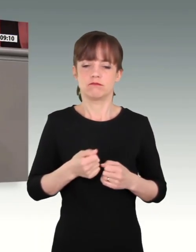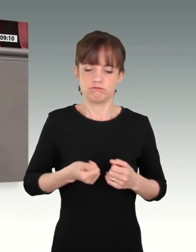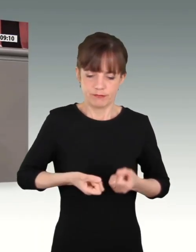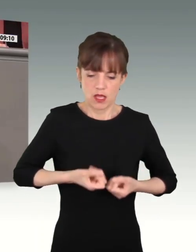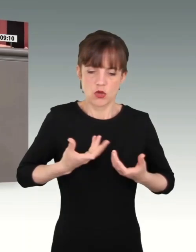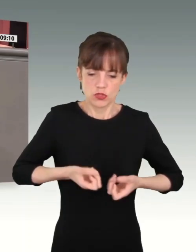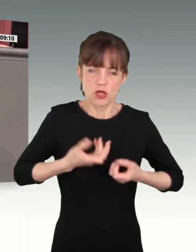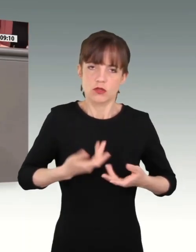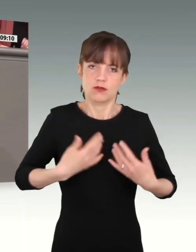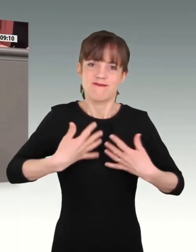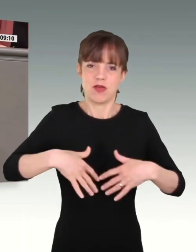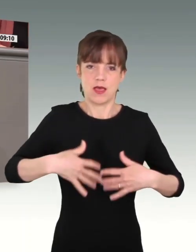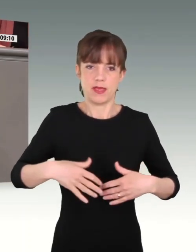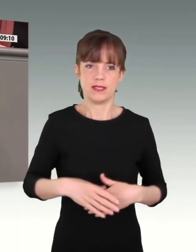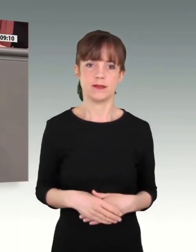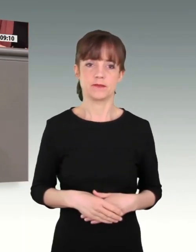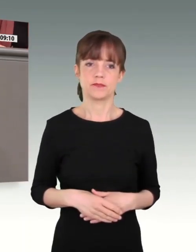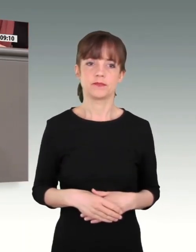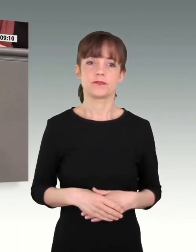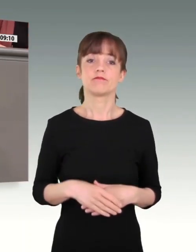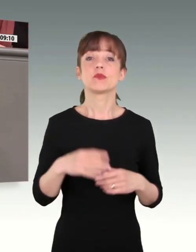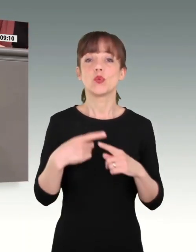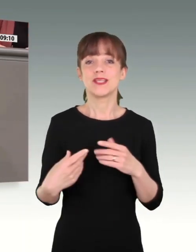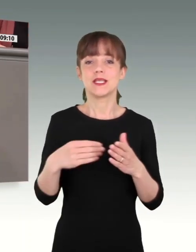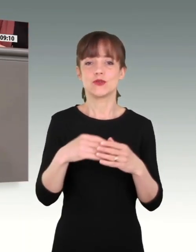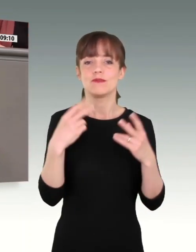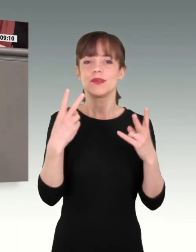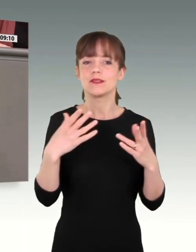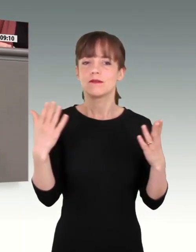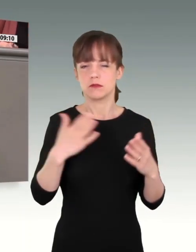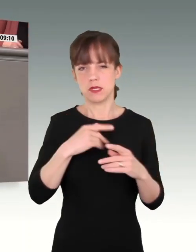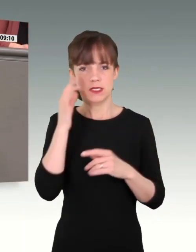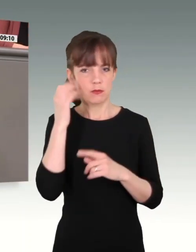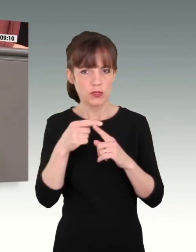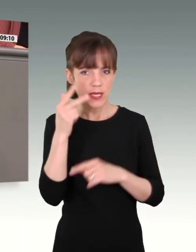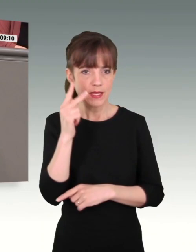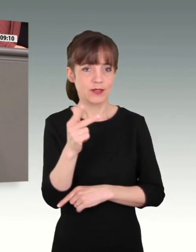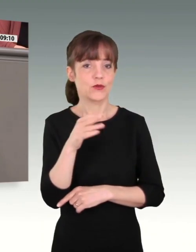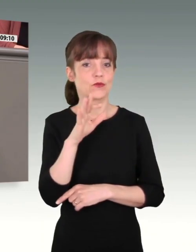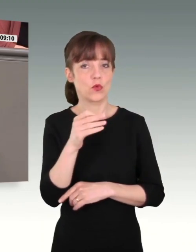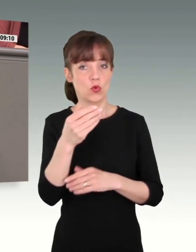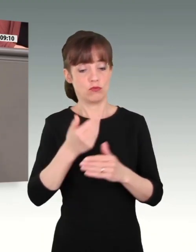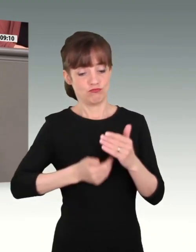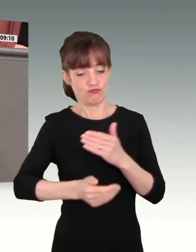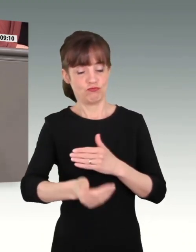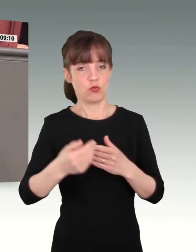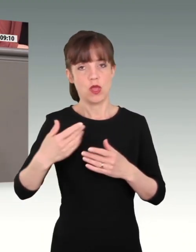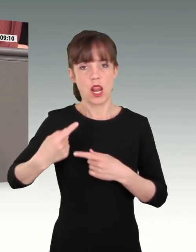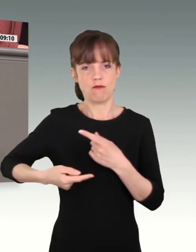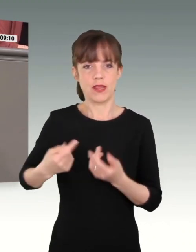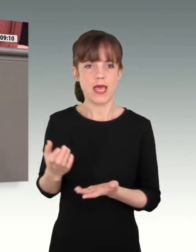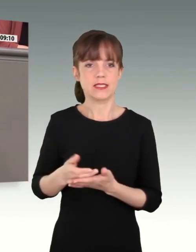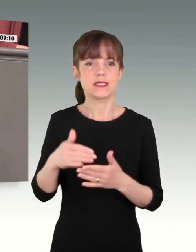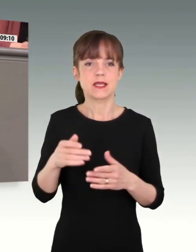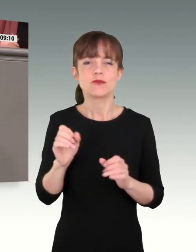Bundeswehr in die Einsätze, in welchen Teilen der Welt, mit welchen Partnern, mit welchen Mitteln, in welchem Umfang und zu welcher Dauer. Das